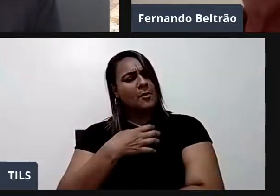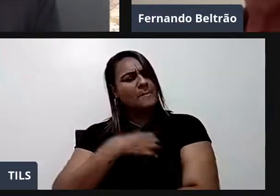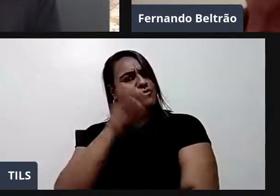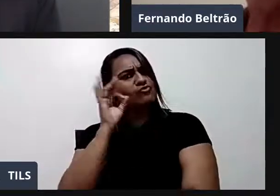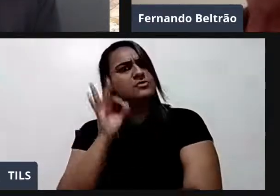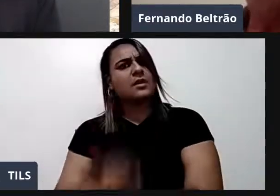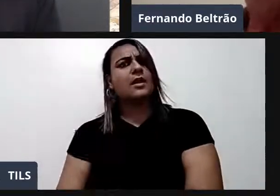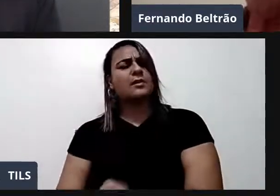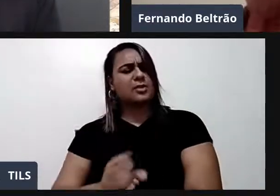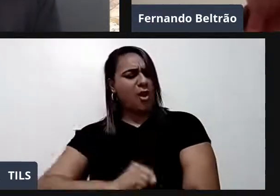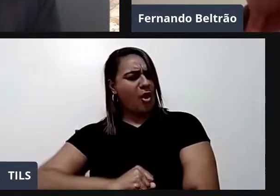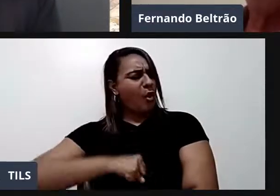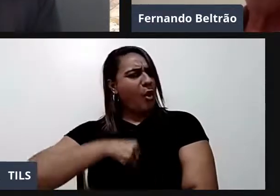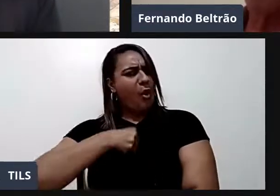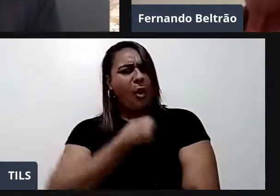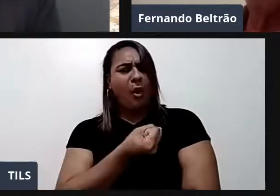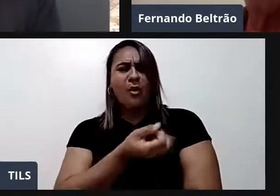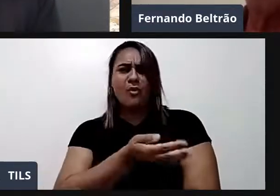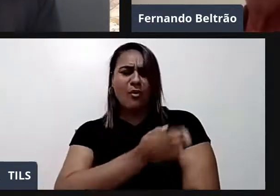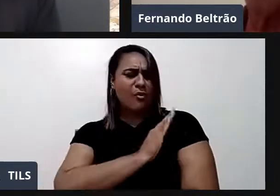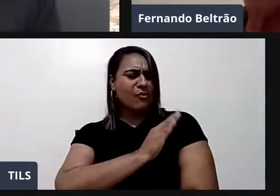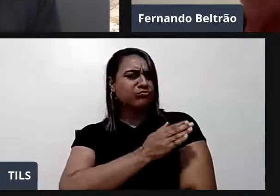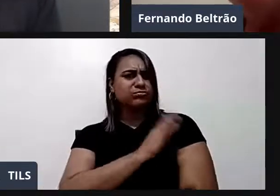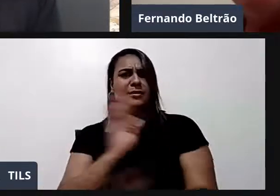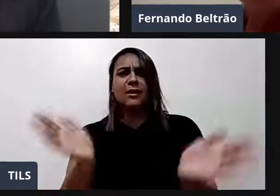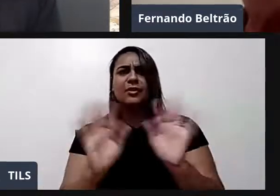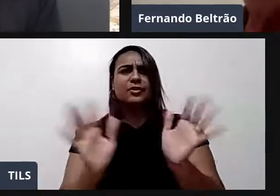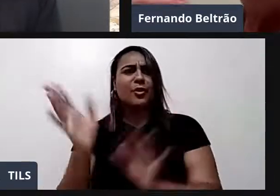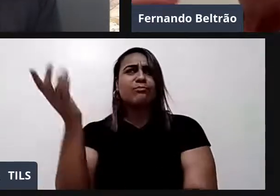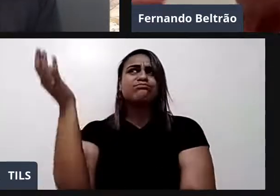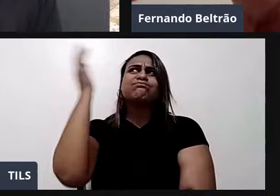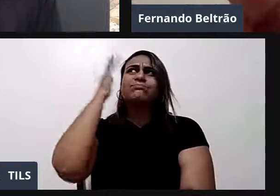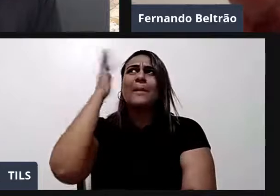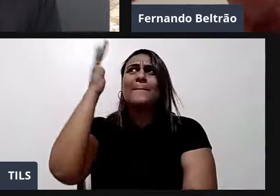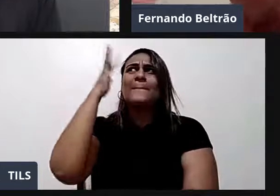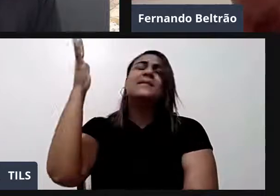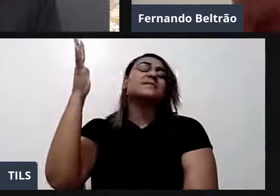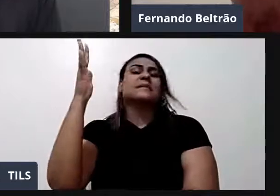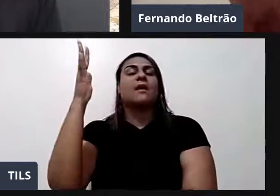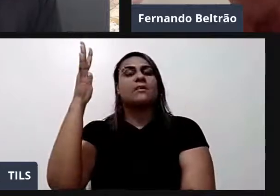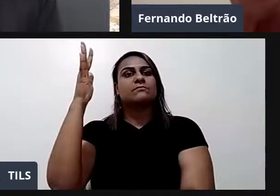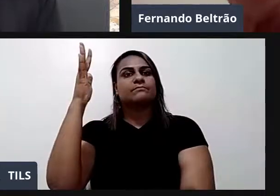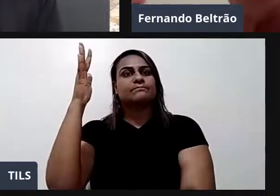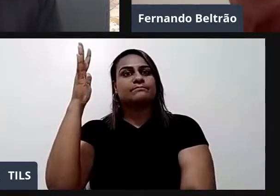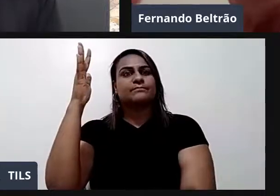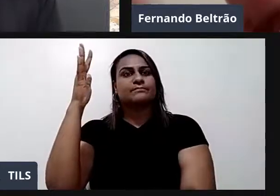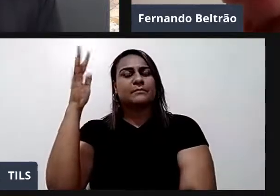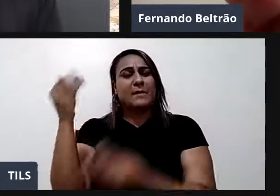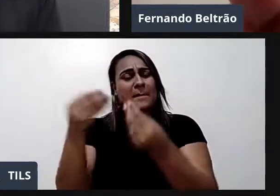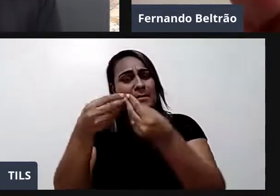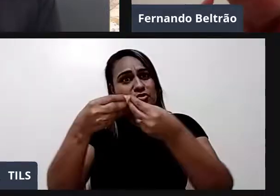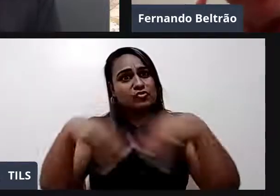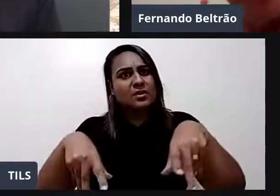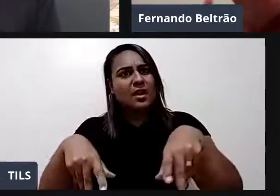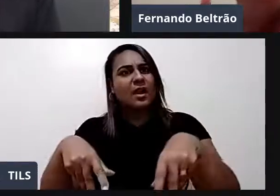coração, sem precisar pensar em destruir. Você não vai conseguir destruir o mal. Veja bem.